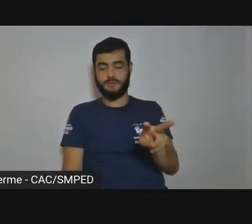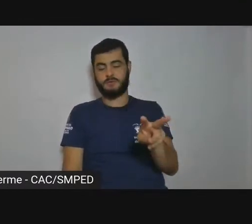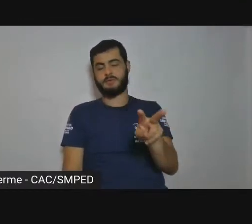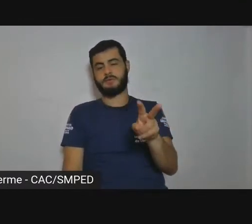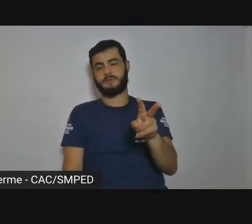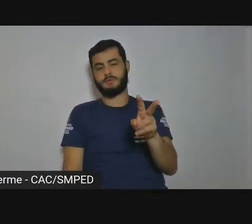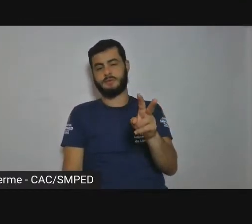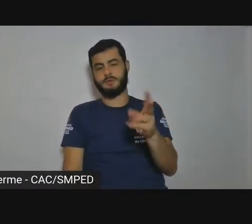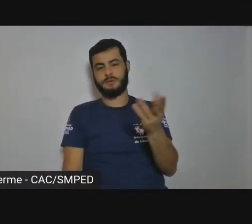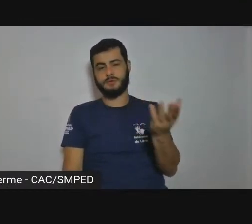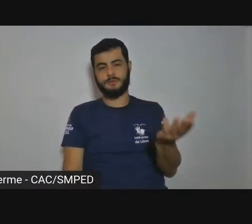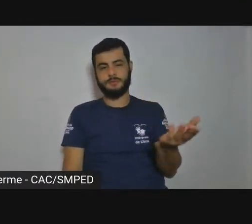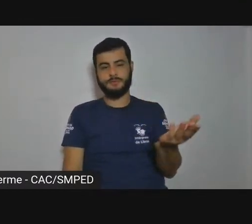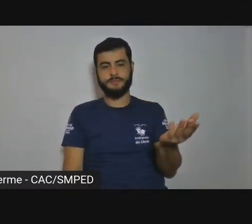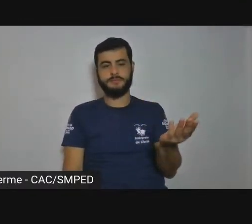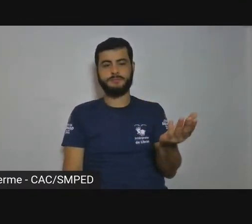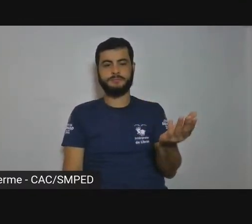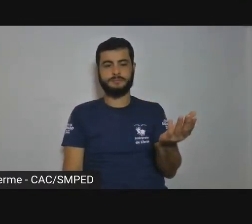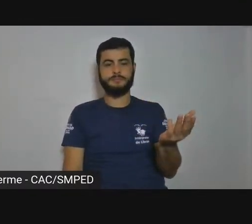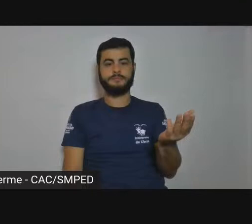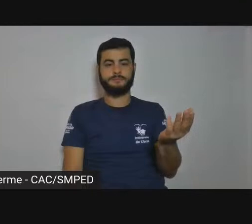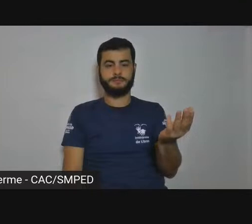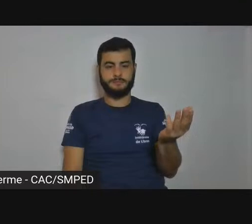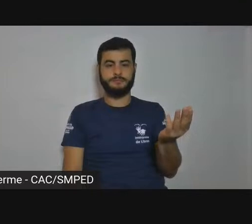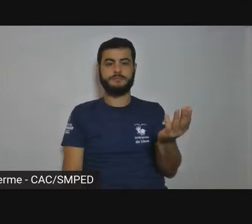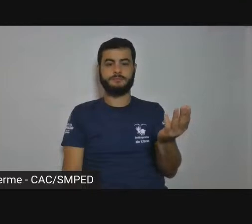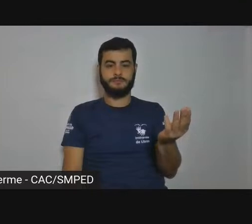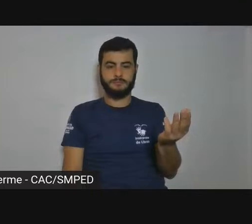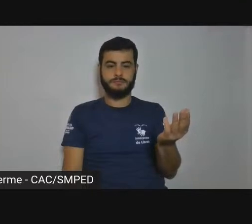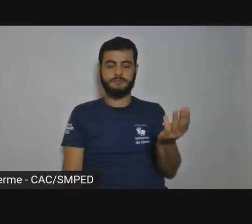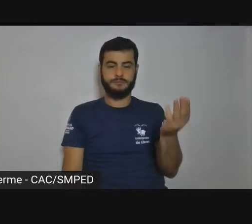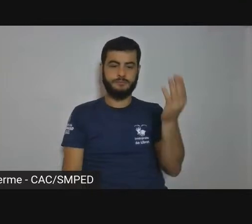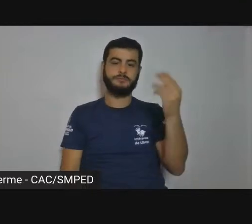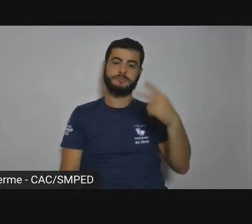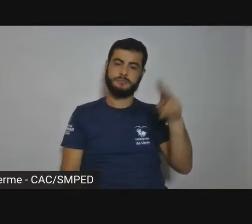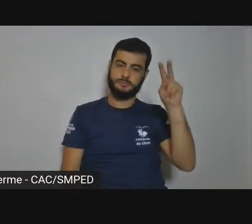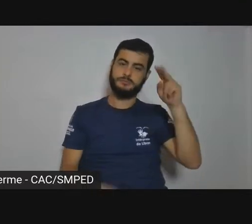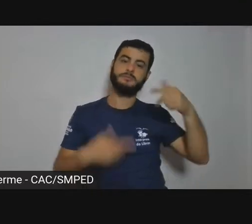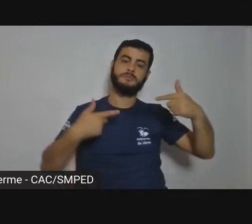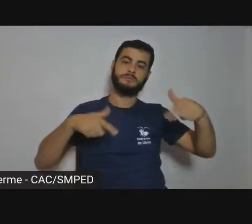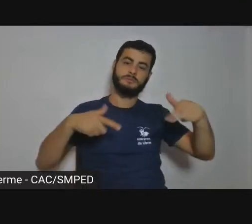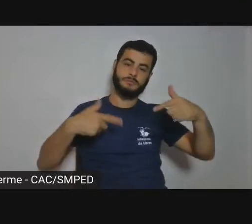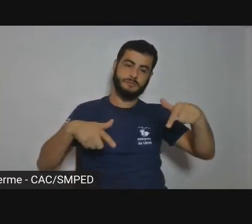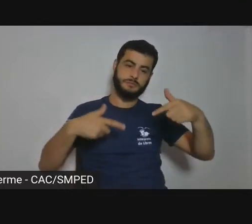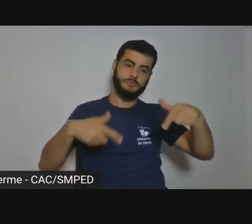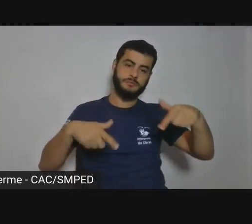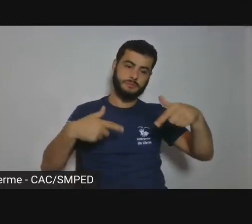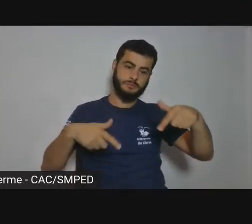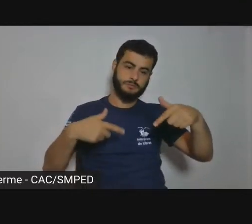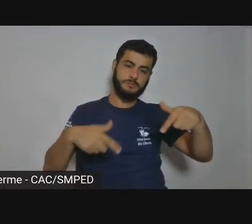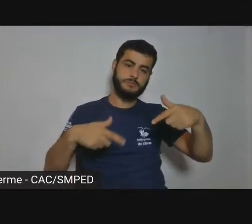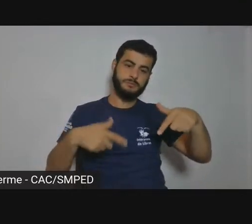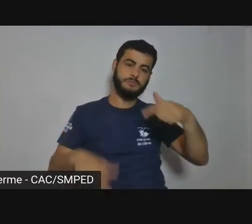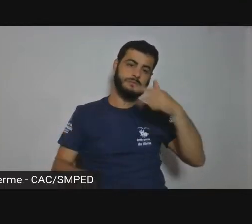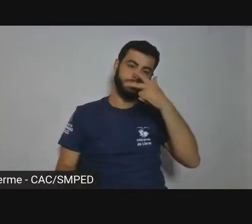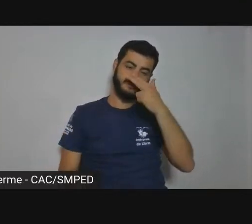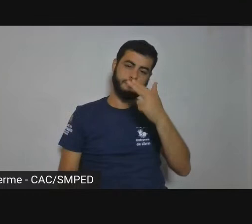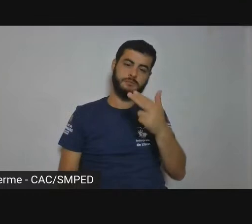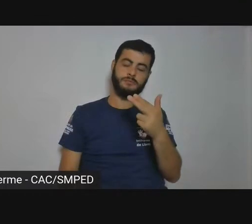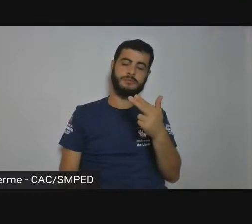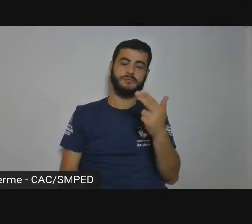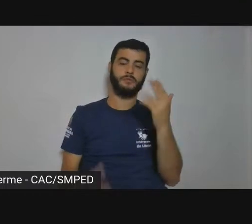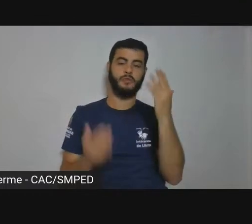lado é quase apolíneo, no sentido de medida, de orden,